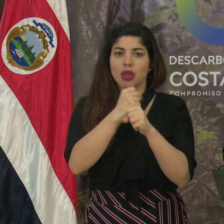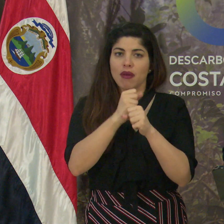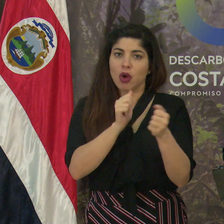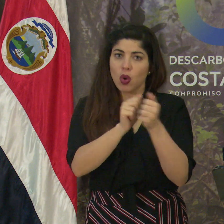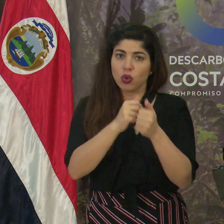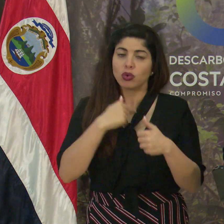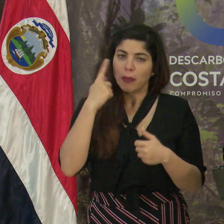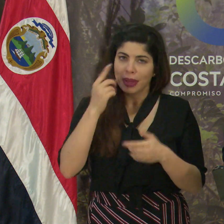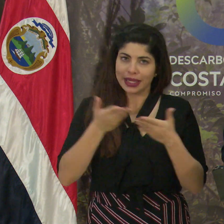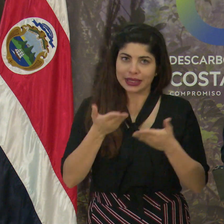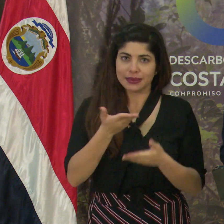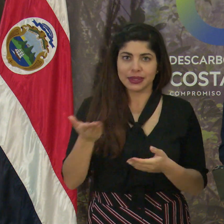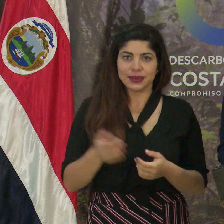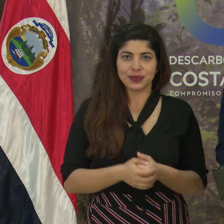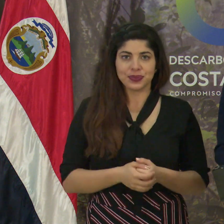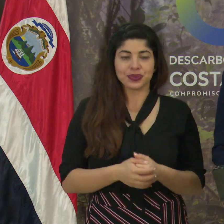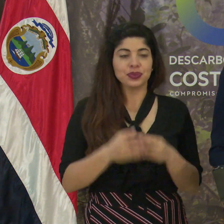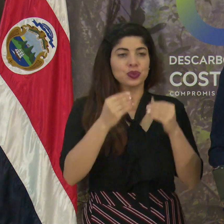Y estoy a las órdenes.